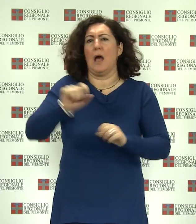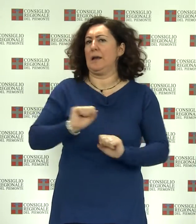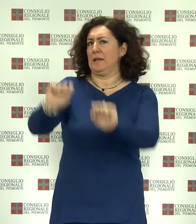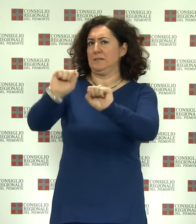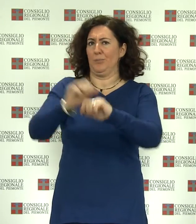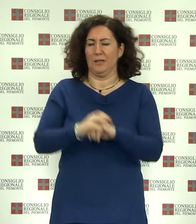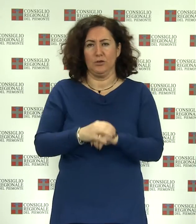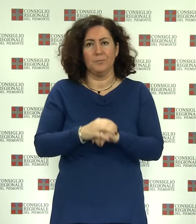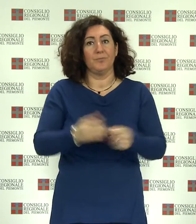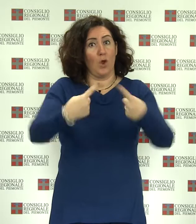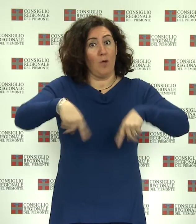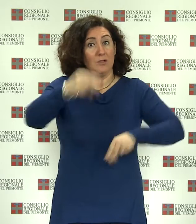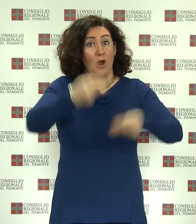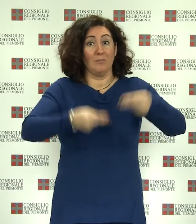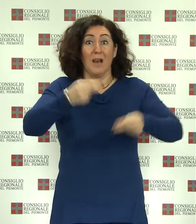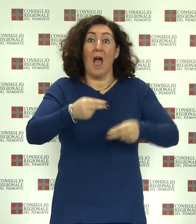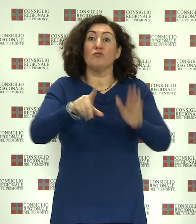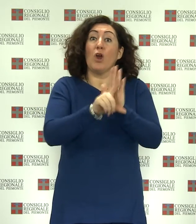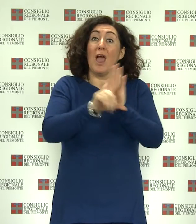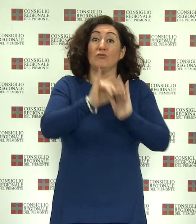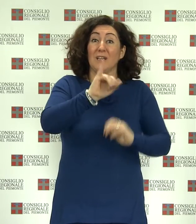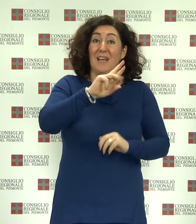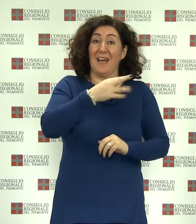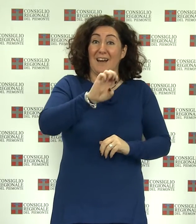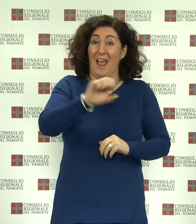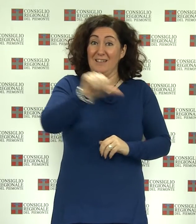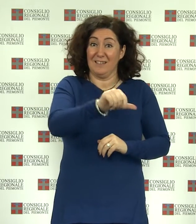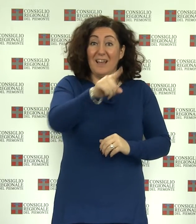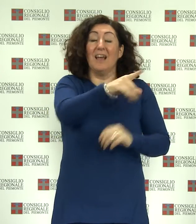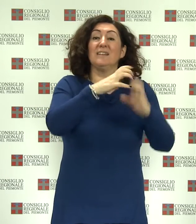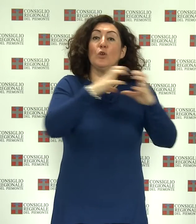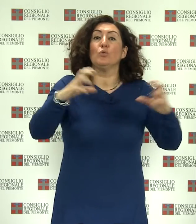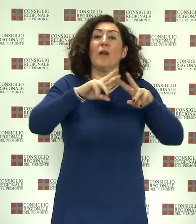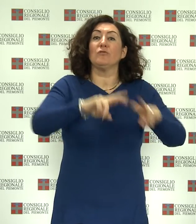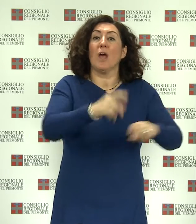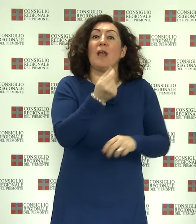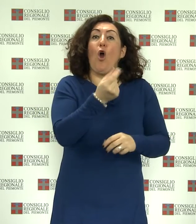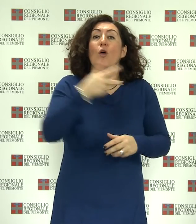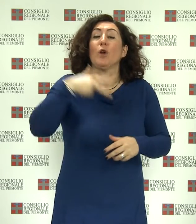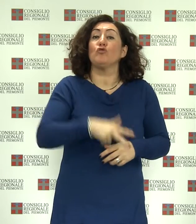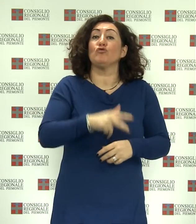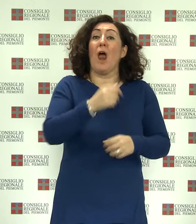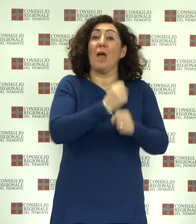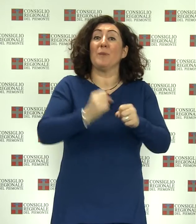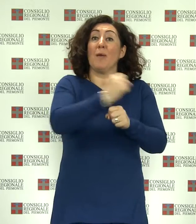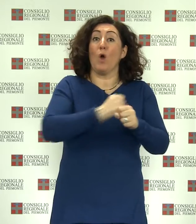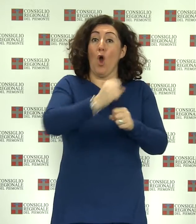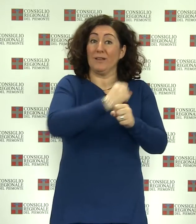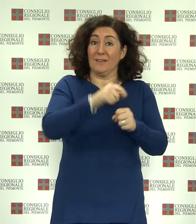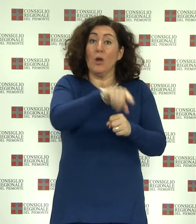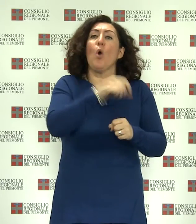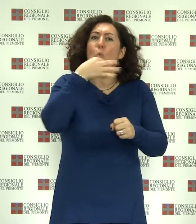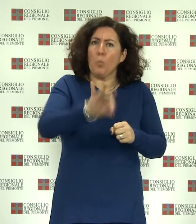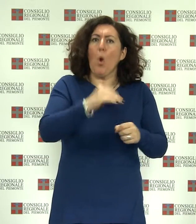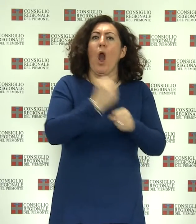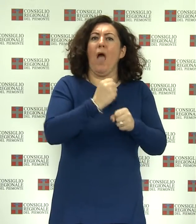infine modificato la legge sull'IRES Istituto di ricerche economico e sociali del Piemonte che potrà lavorare per enti terzi e